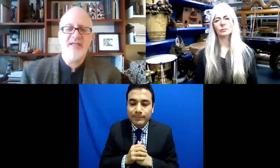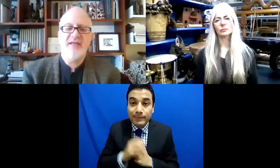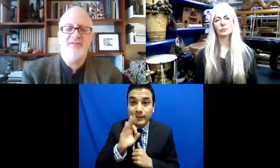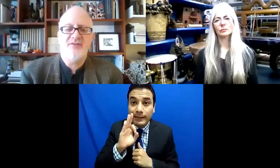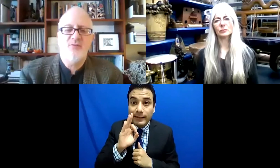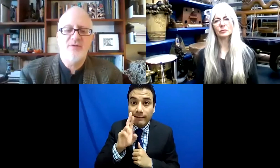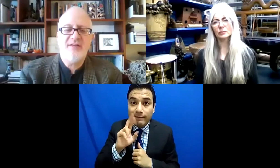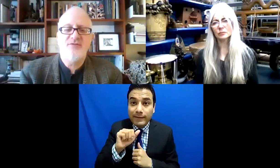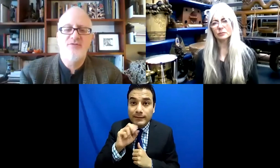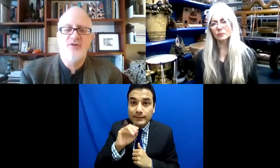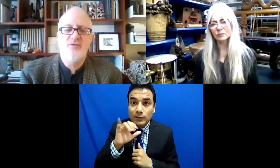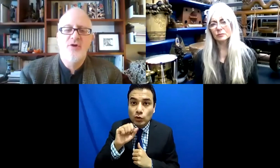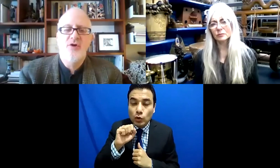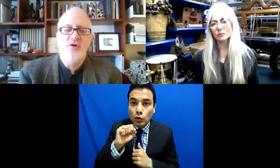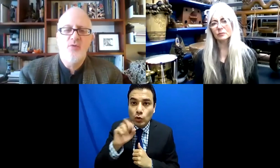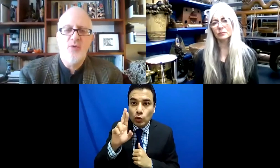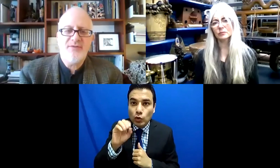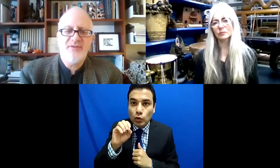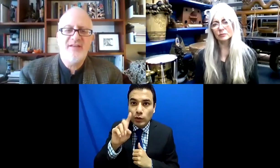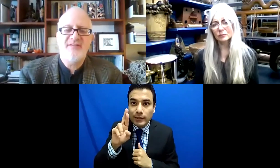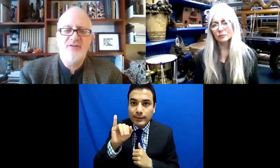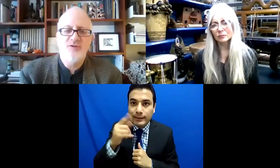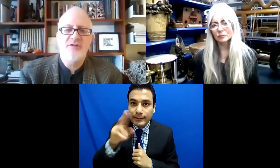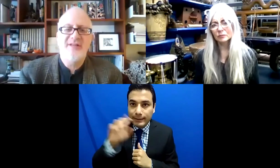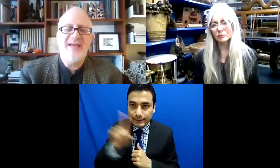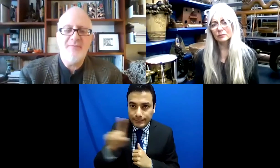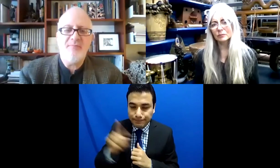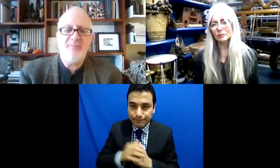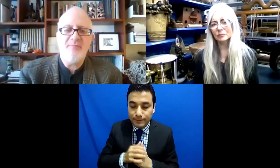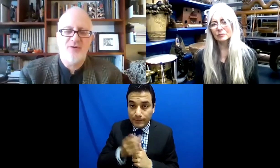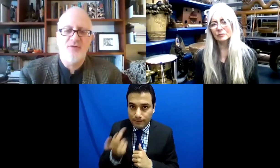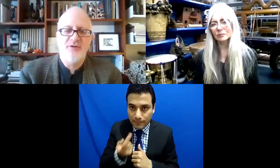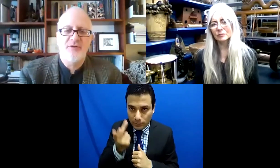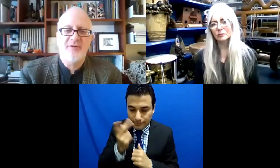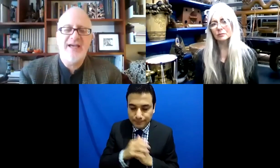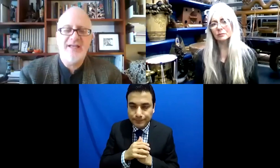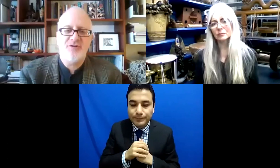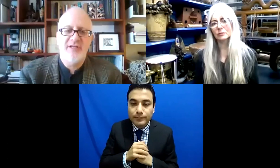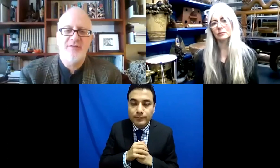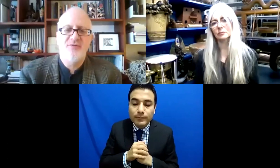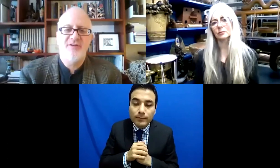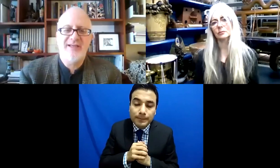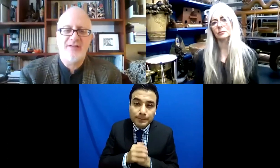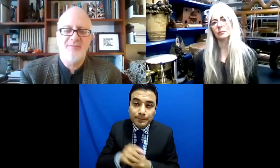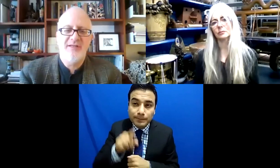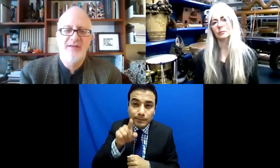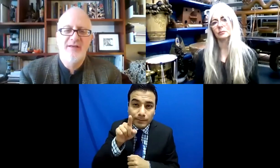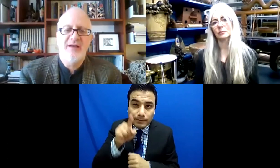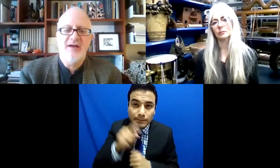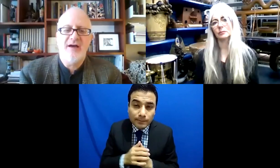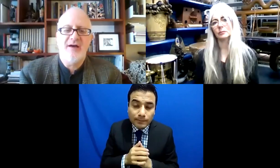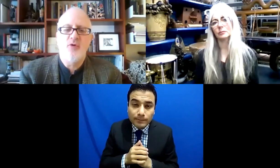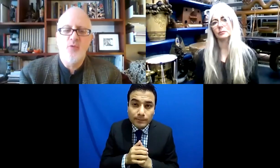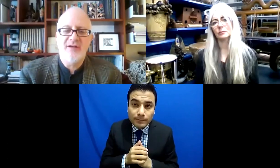Rodríguez, querés saber cuál es el impacto institucional de tu